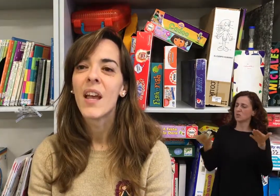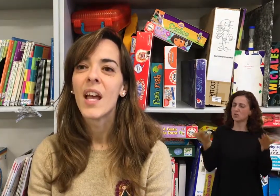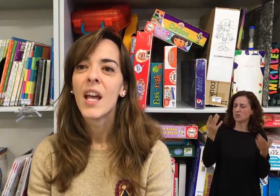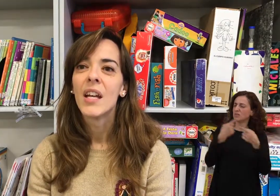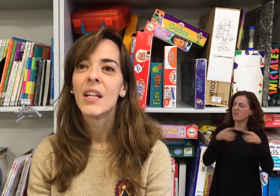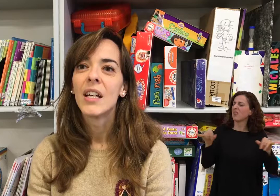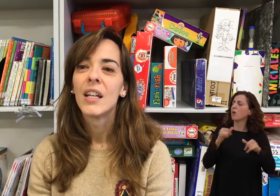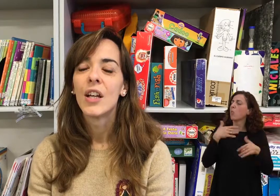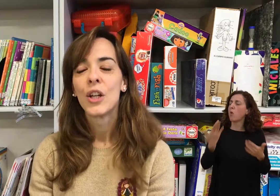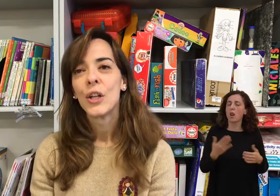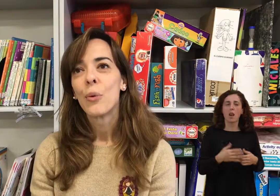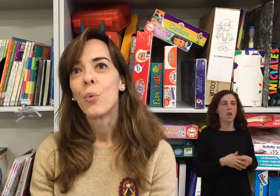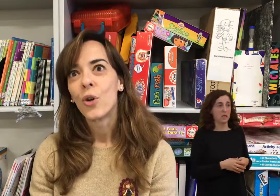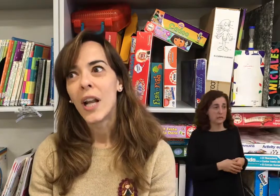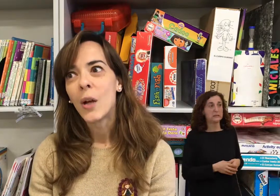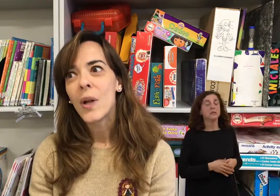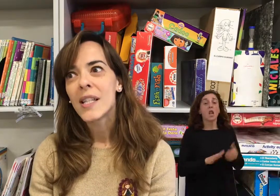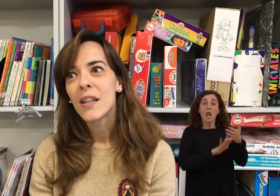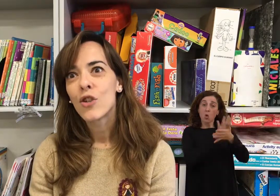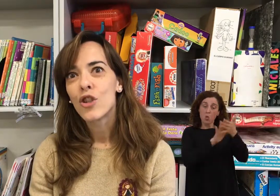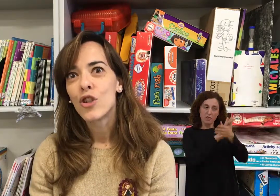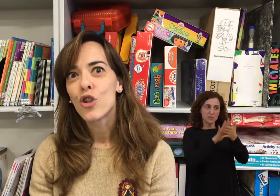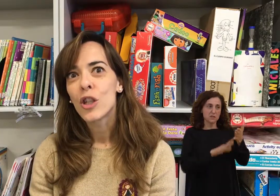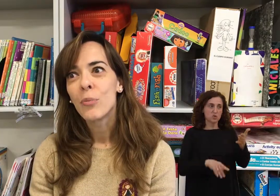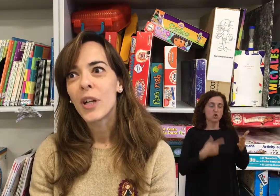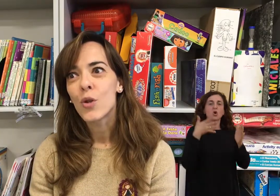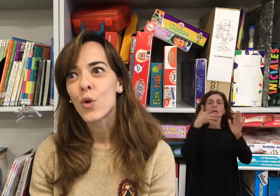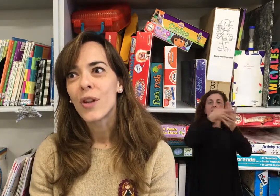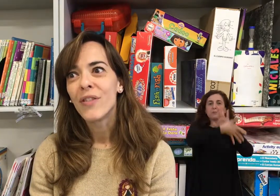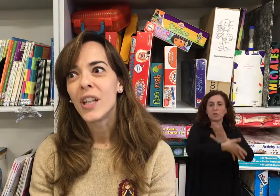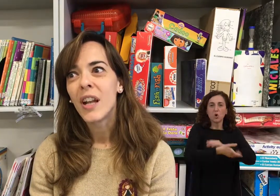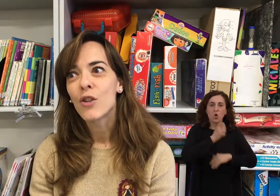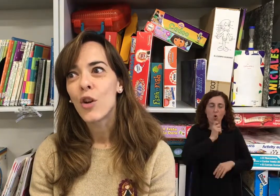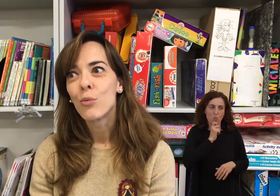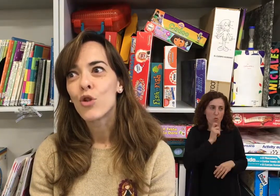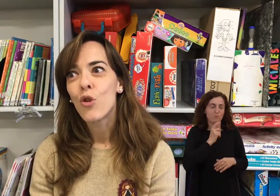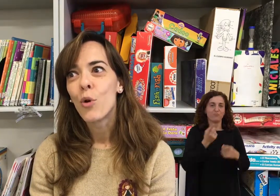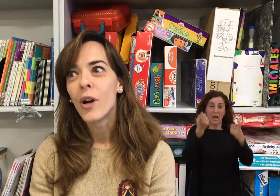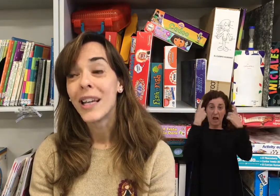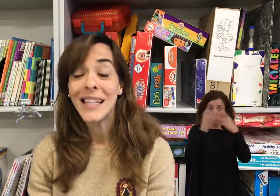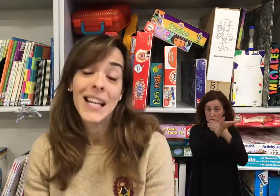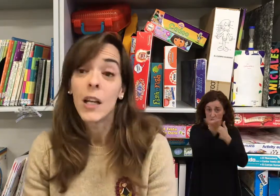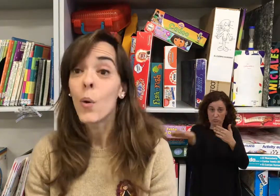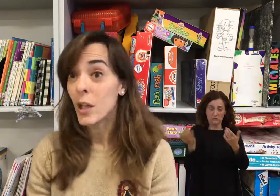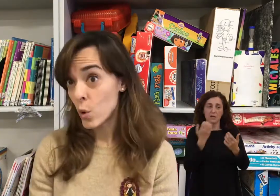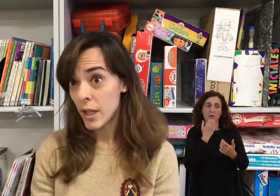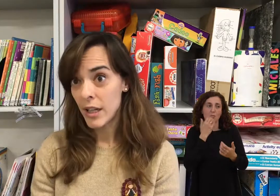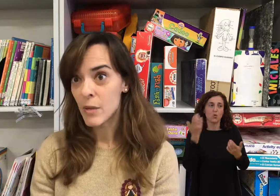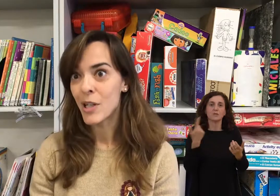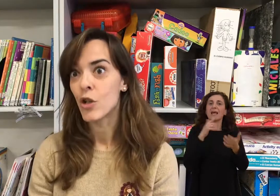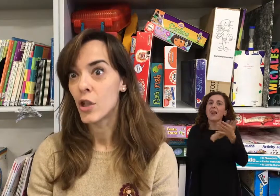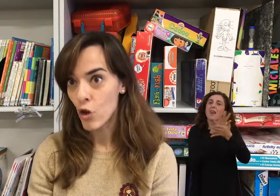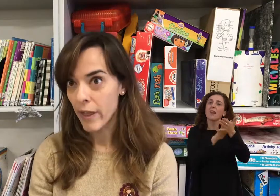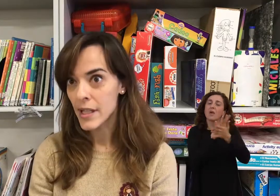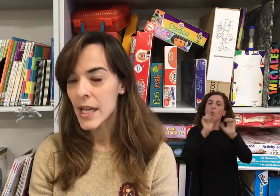fundamentos que la distinguen? Bueno, la lengua de signos yo siempre la suelo definir a los alumnos como... Es la lengua natural de las personas sordas.